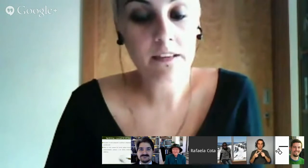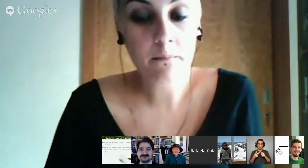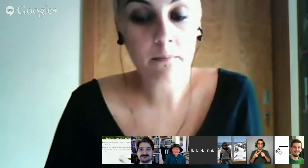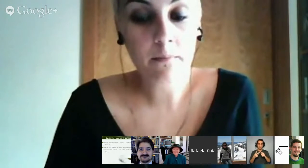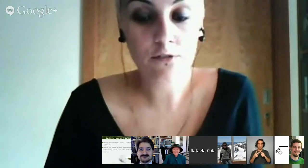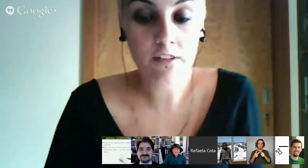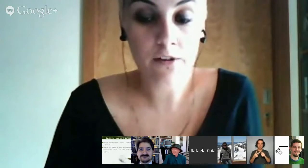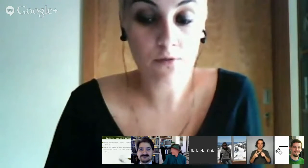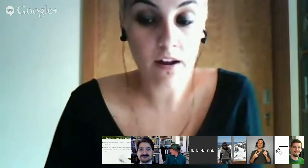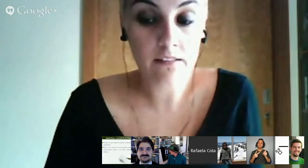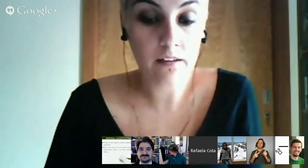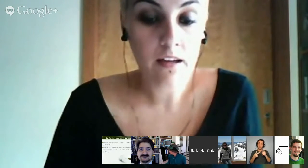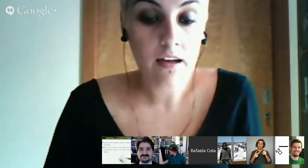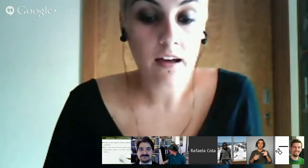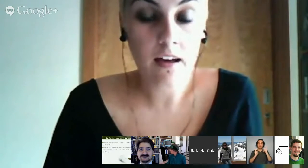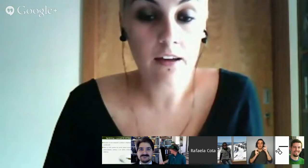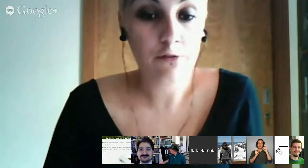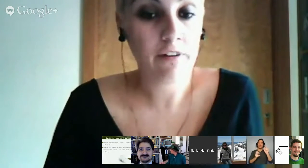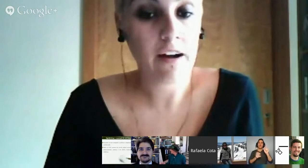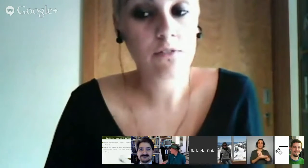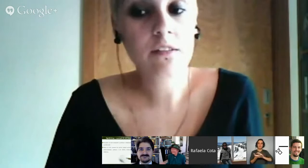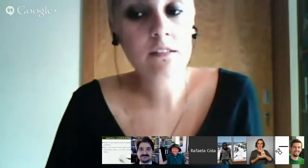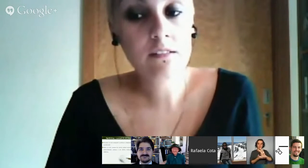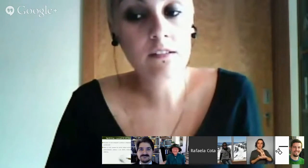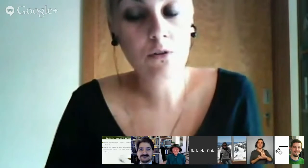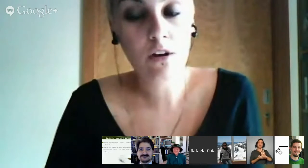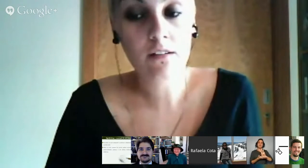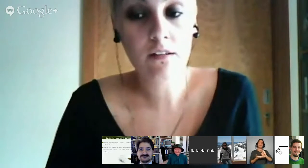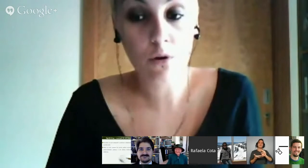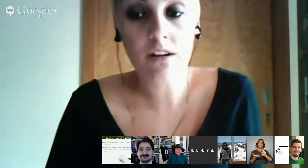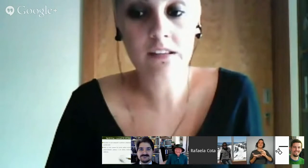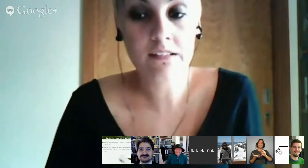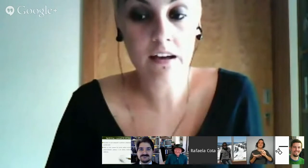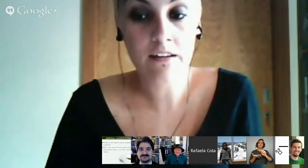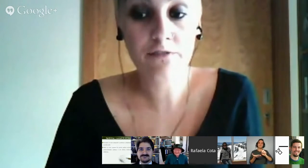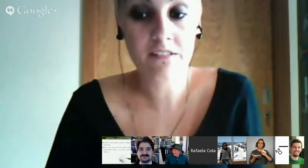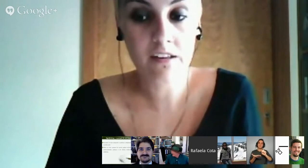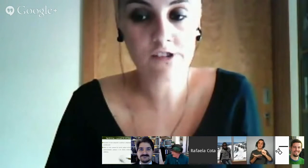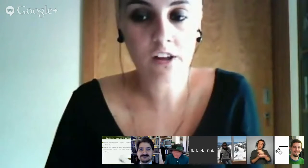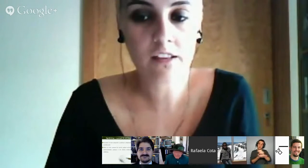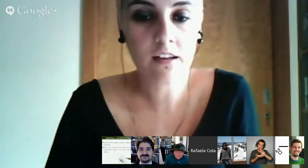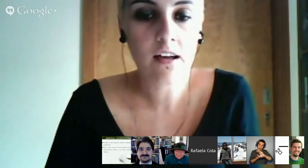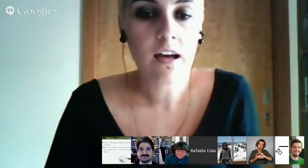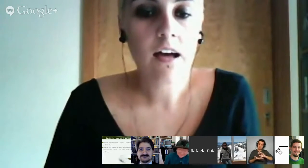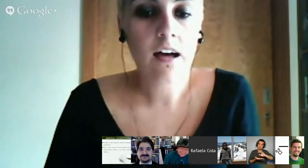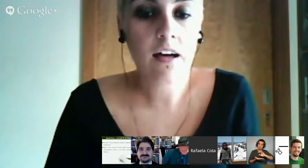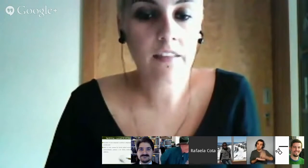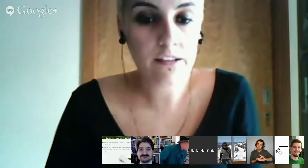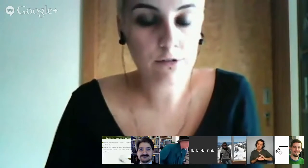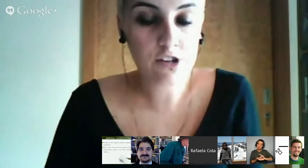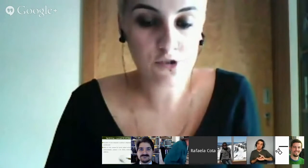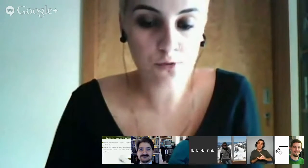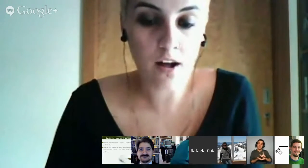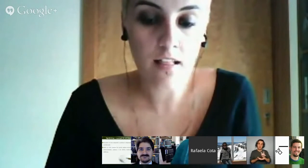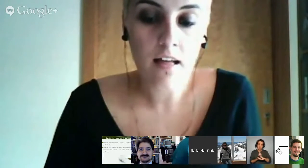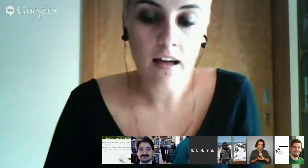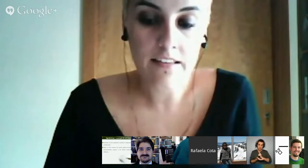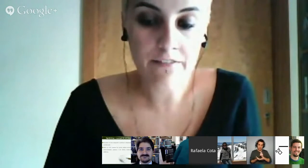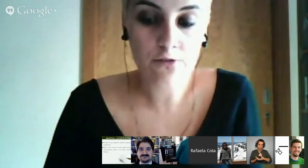se o signwriting e o facto de se concretizar, de fazer a escrita da língua gestual através